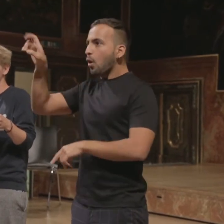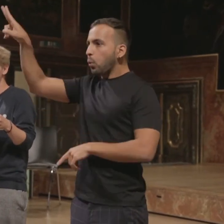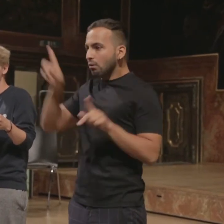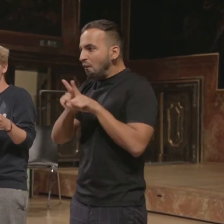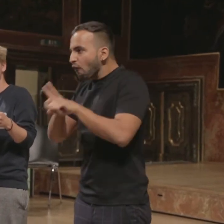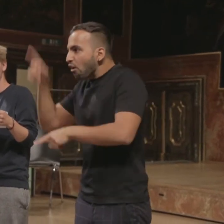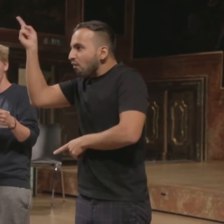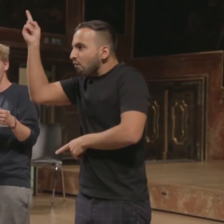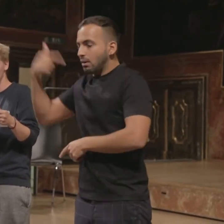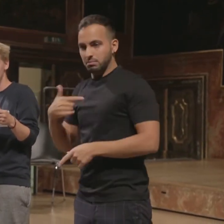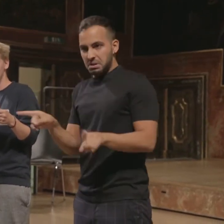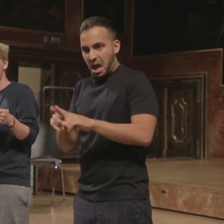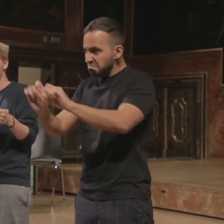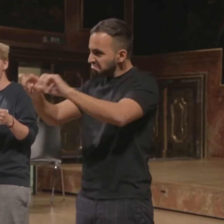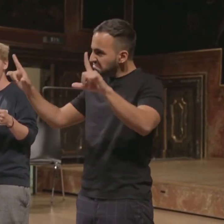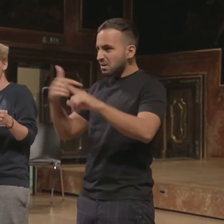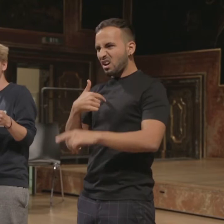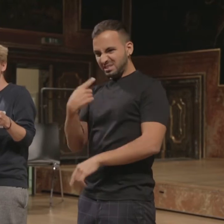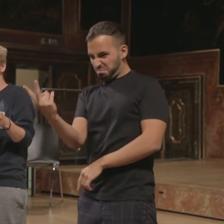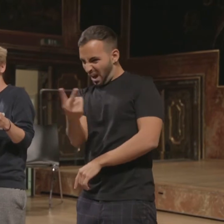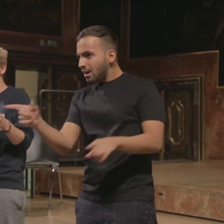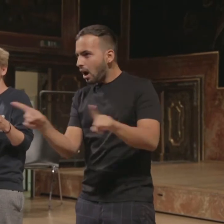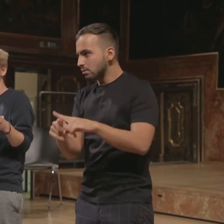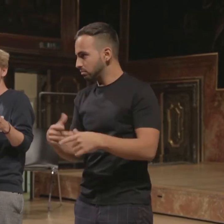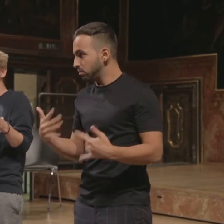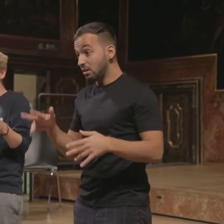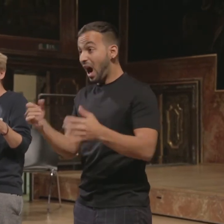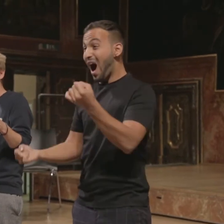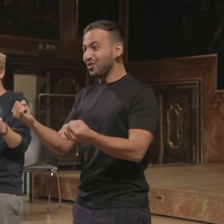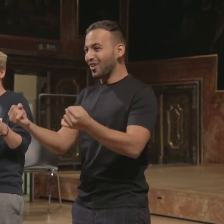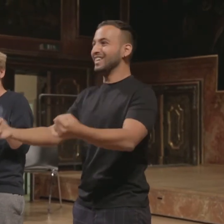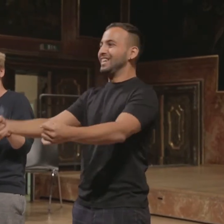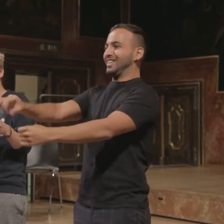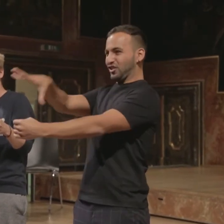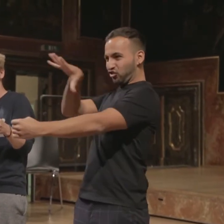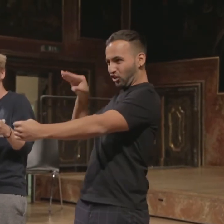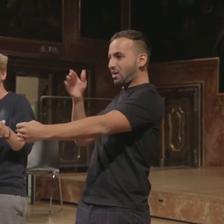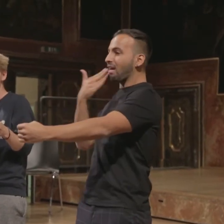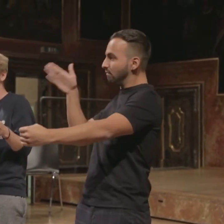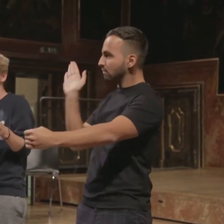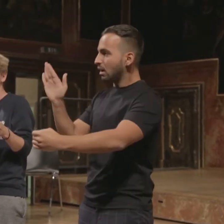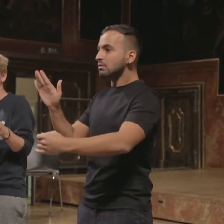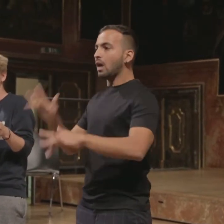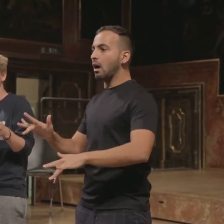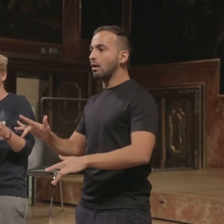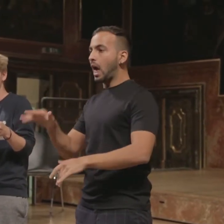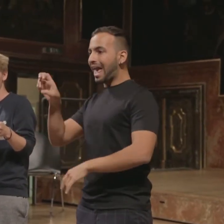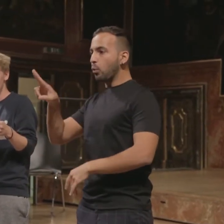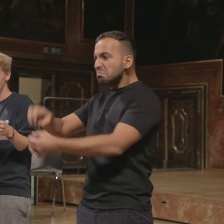-europäischen Volksfront sind. Sie haben auch einen ganz schönen Sticker pro EU-Austritt auf ihrem Auto kleben und immer ein paar Flyer dabei. Ich